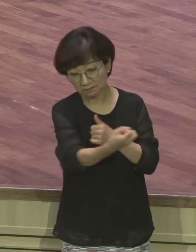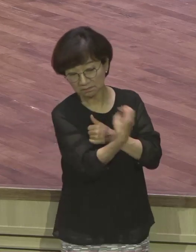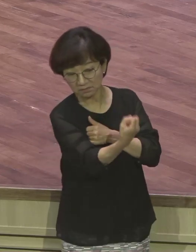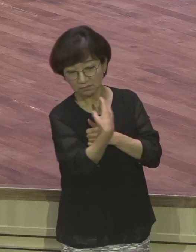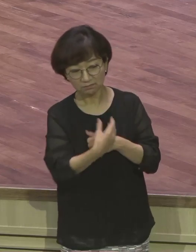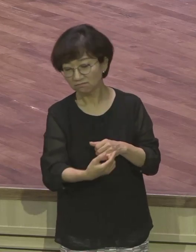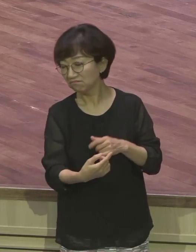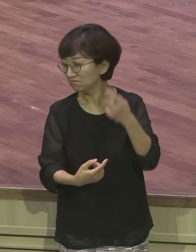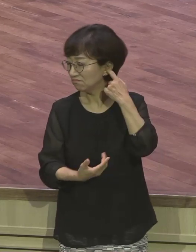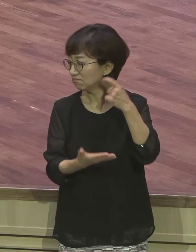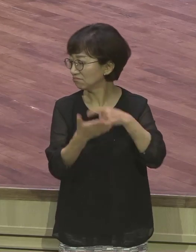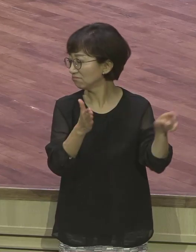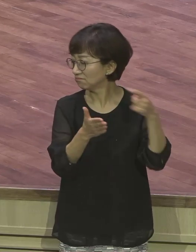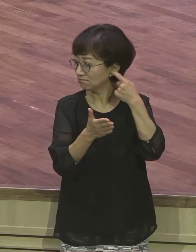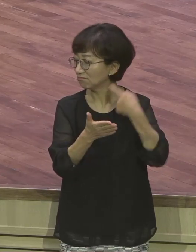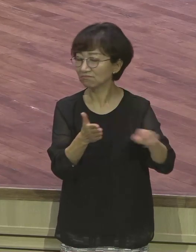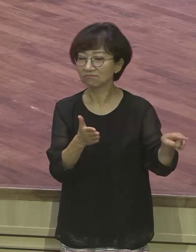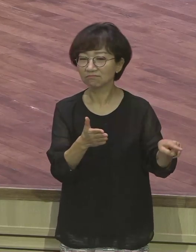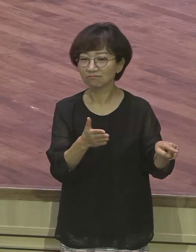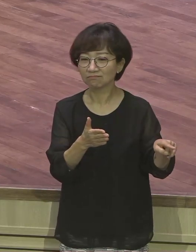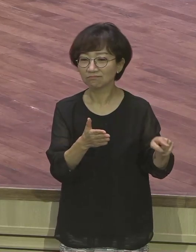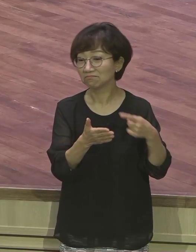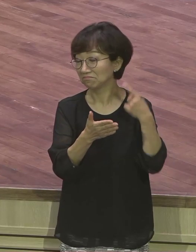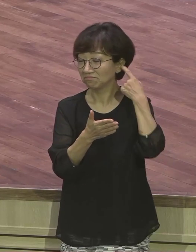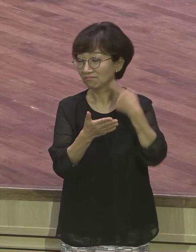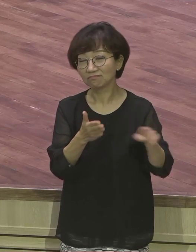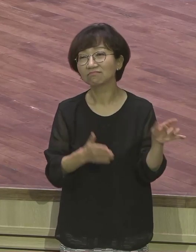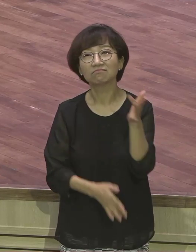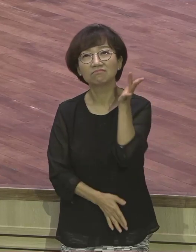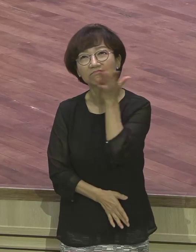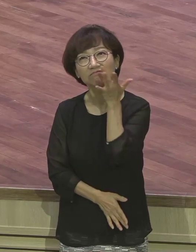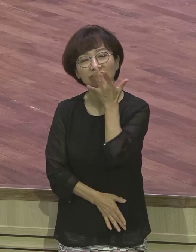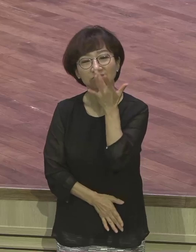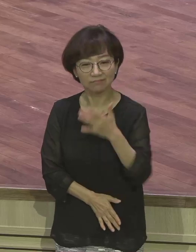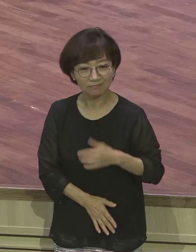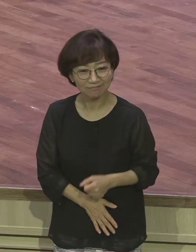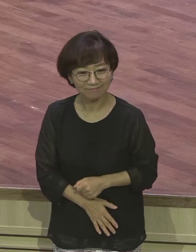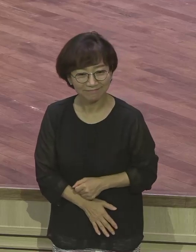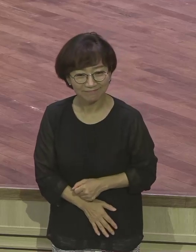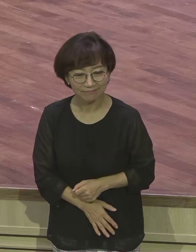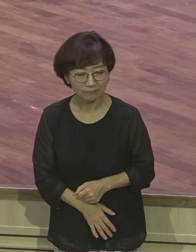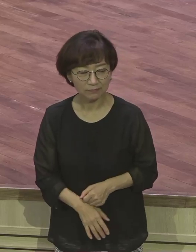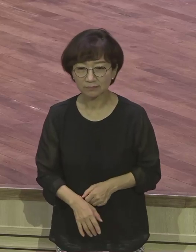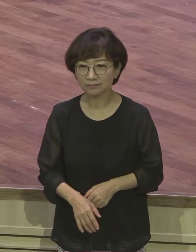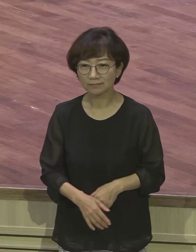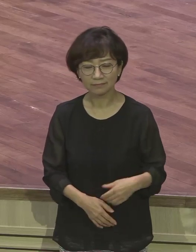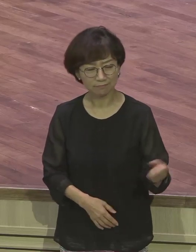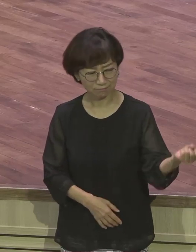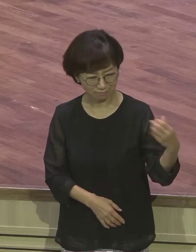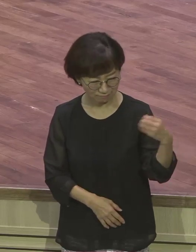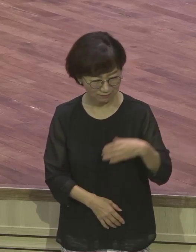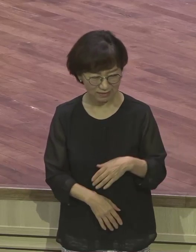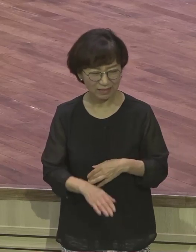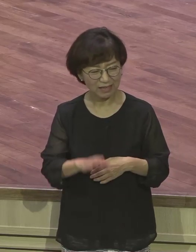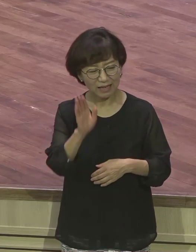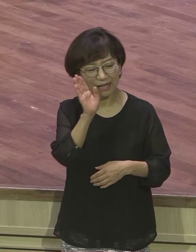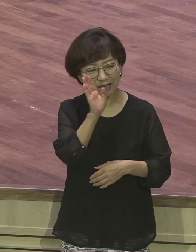않습니다. 특징이 그래요. 특징이 전혀 사람이 이렇다 아이고 뭐 그럴 수 있지 목사님이 그럴 수 있다